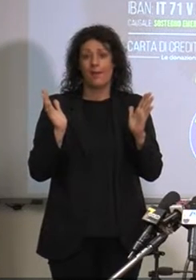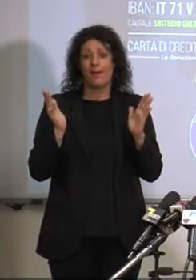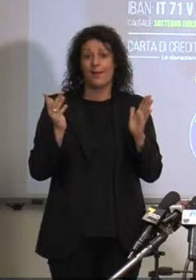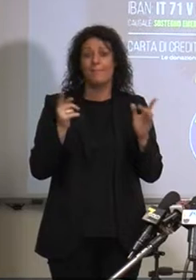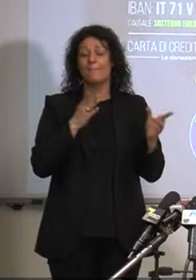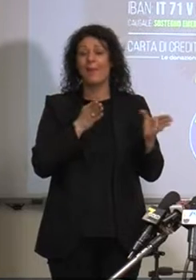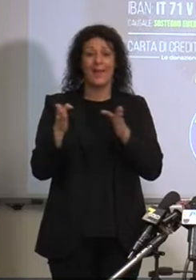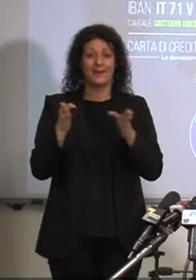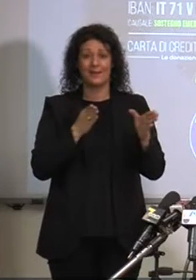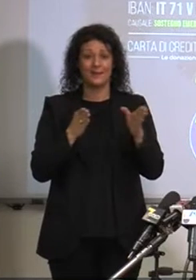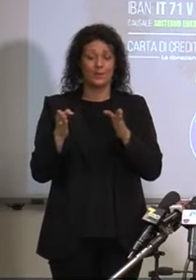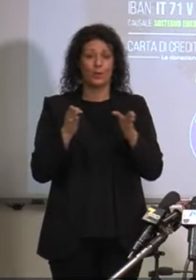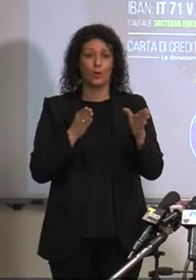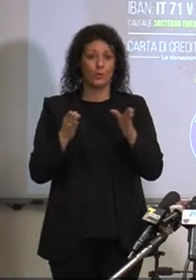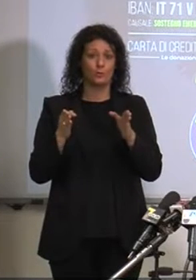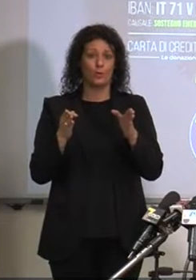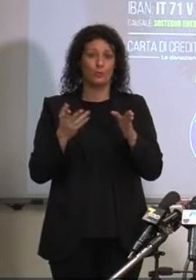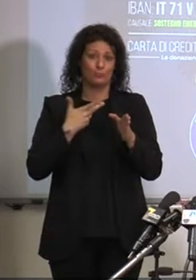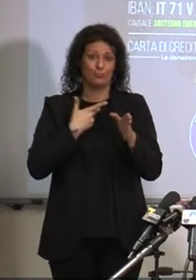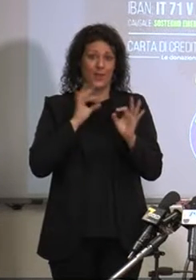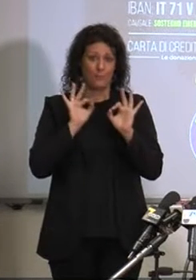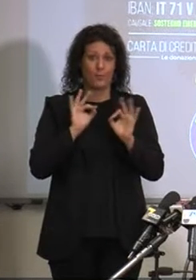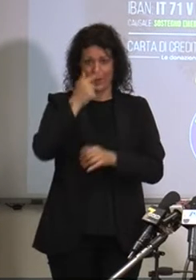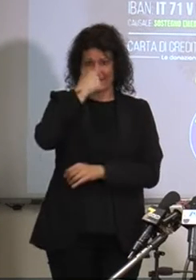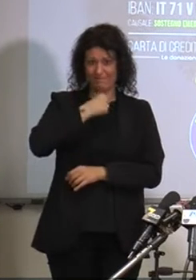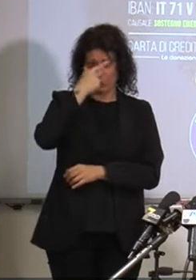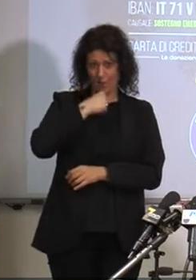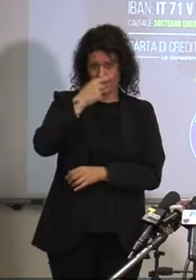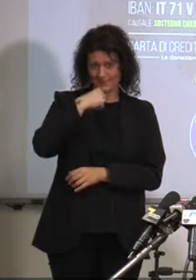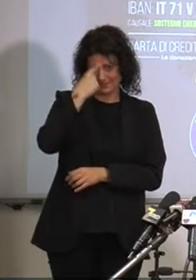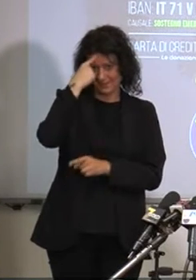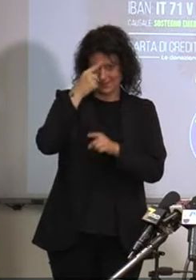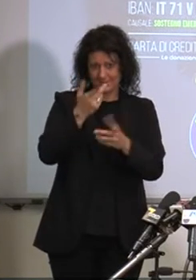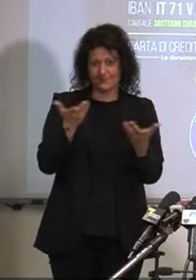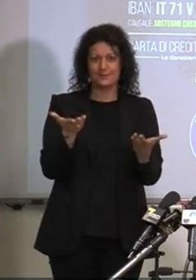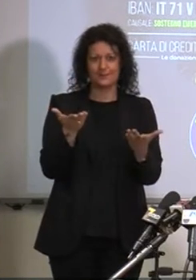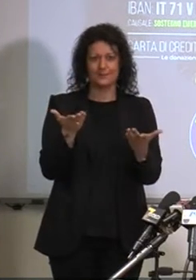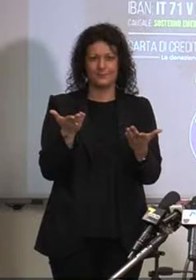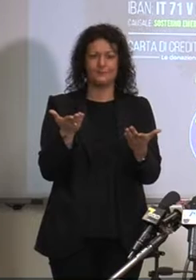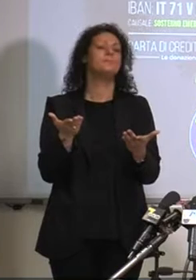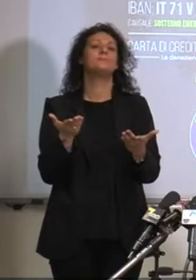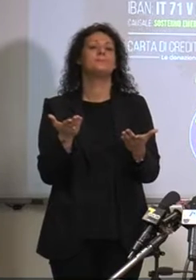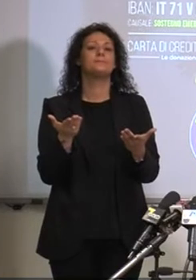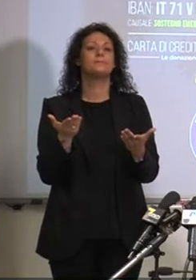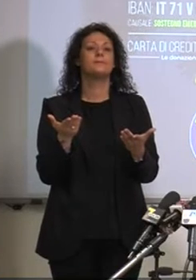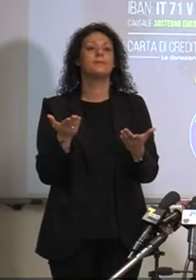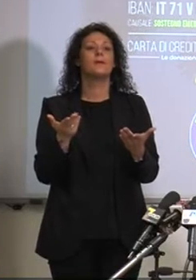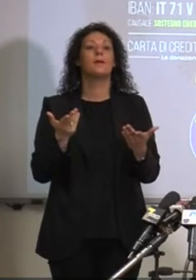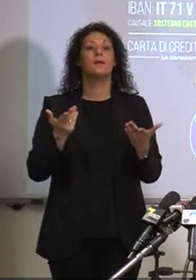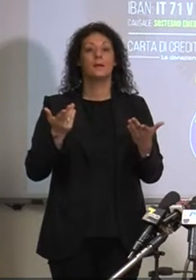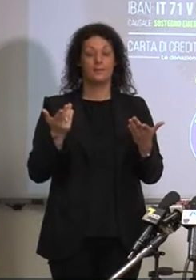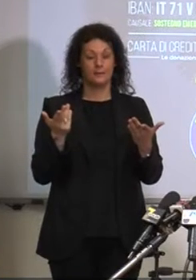stagione, poi ve ne parlerà il professor Vianello, che ha l'influenza, no? Le malattie da raffreddamento, eccetera. Voi